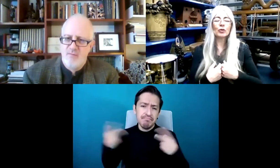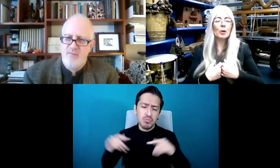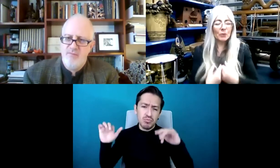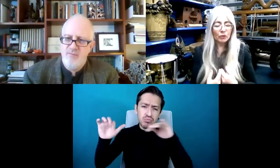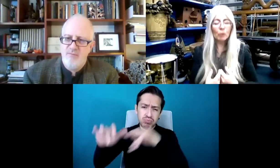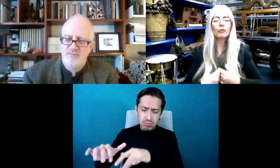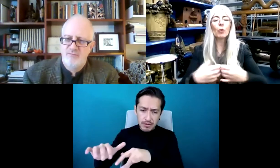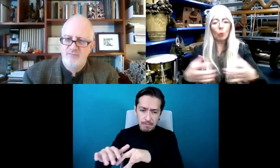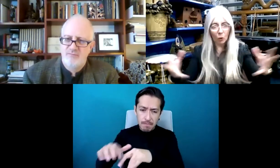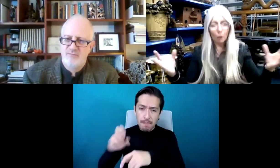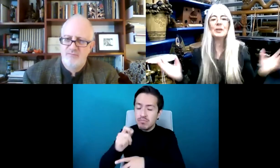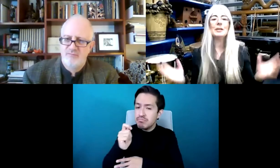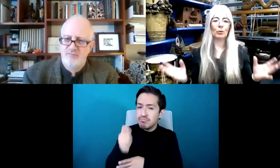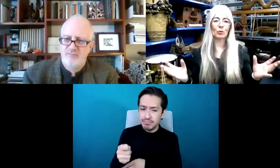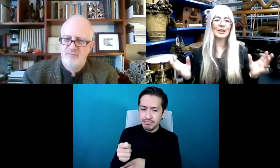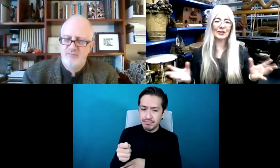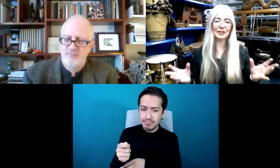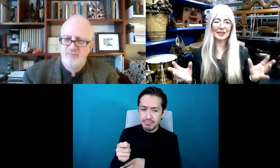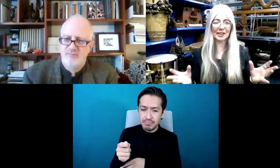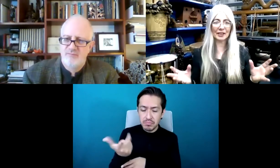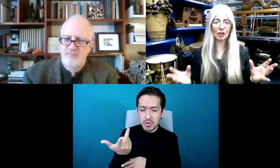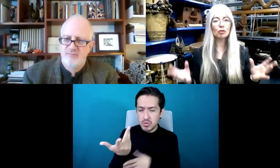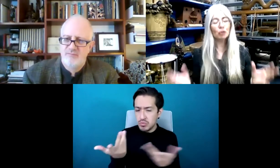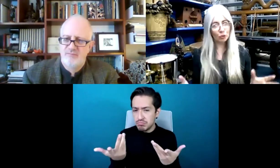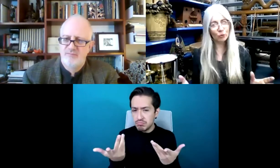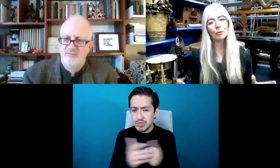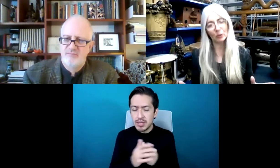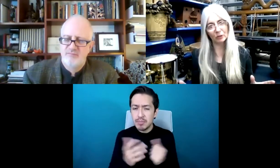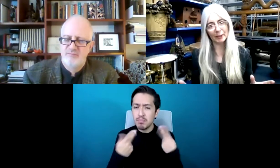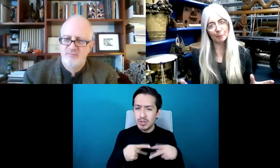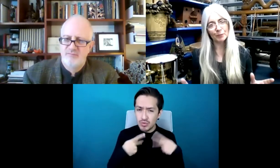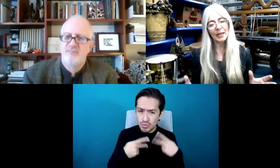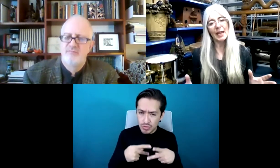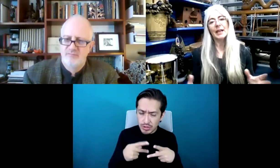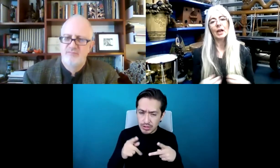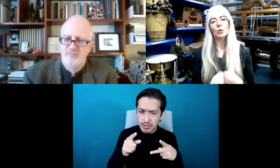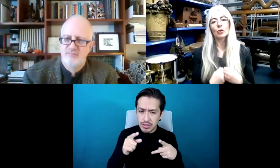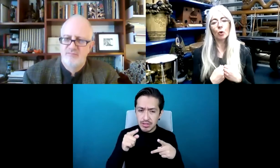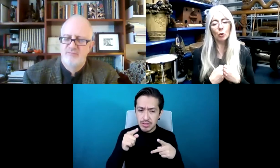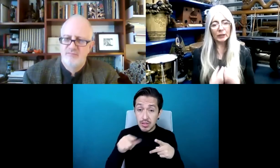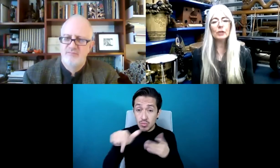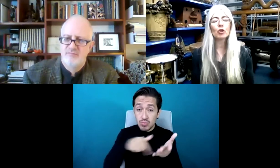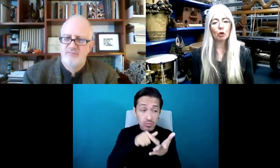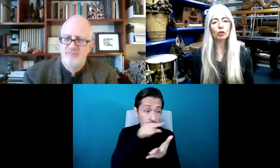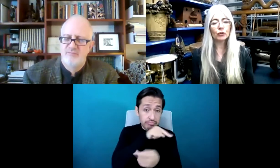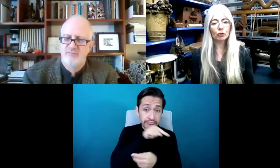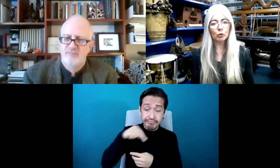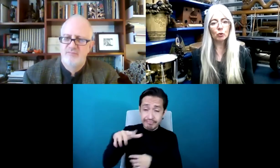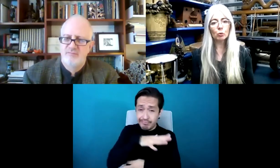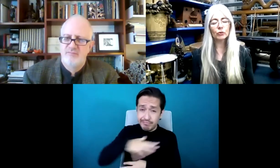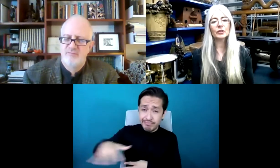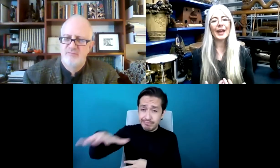que se permitía que todas las personas en ese lugar, en esa